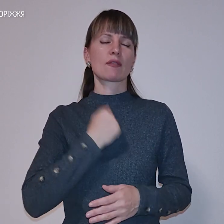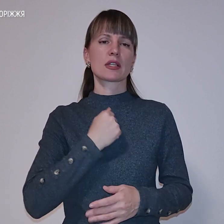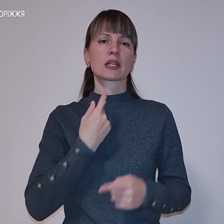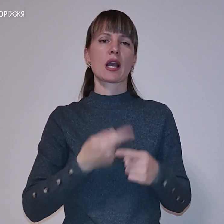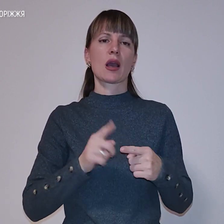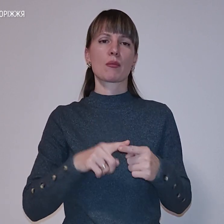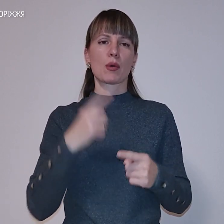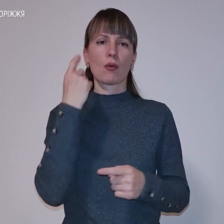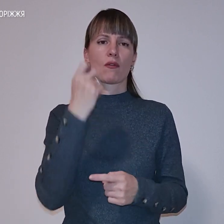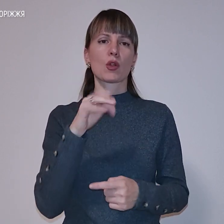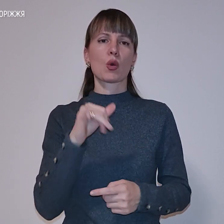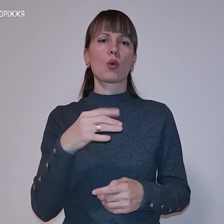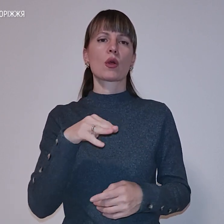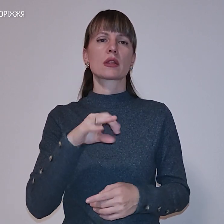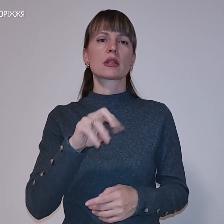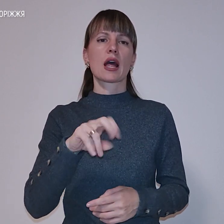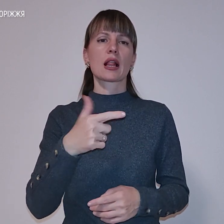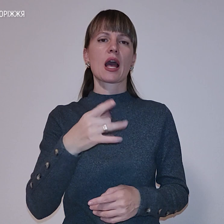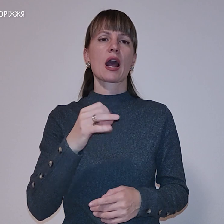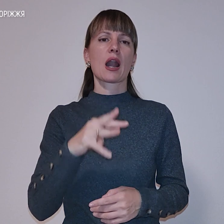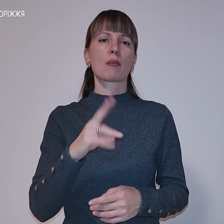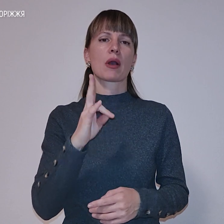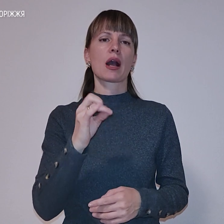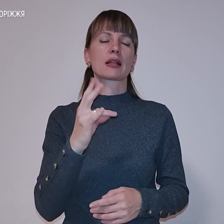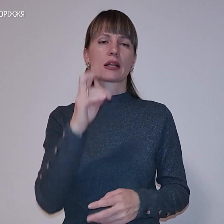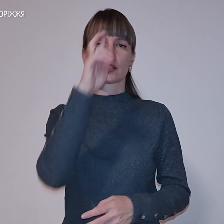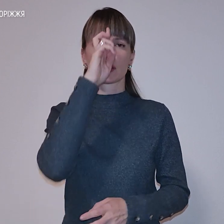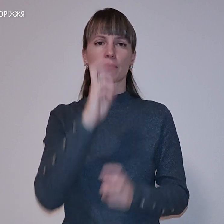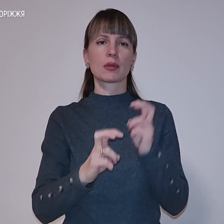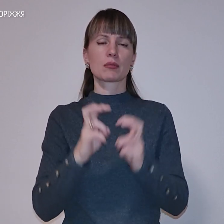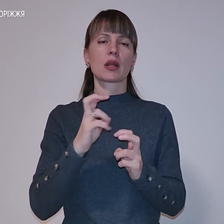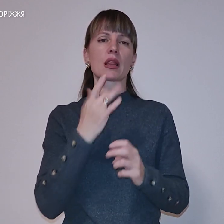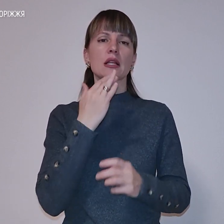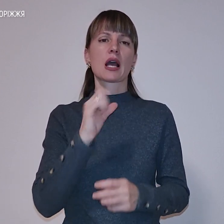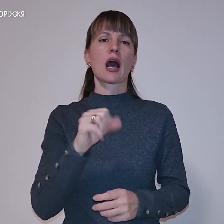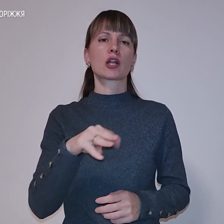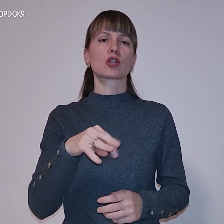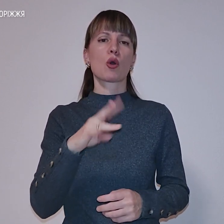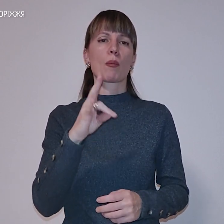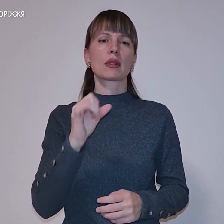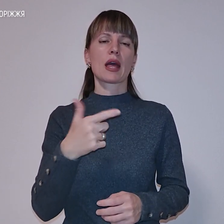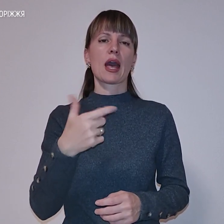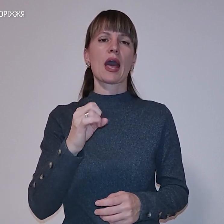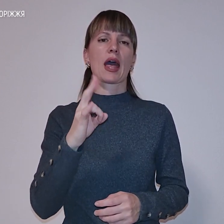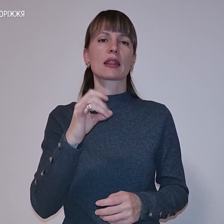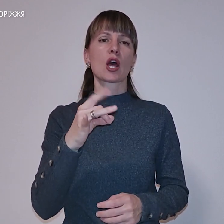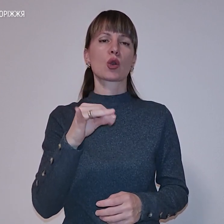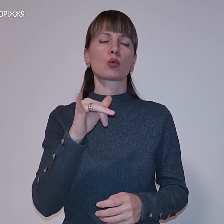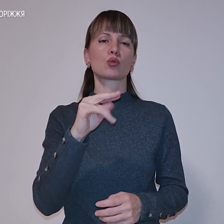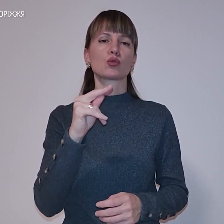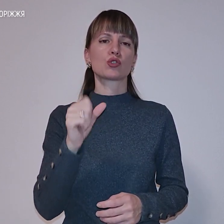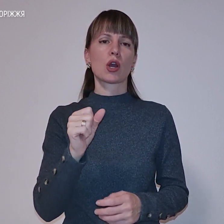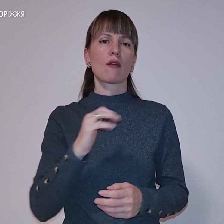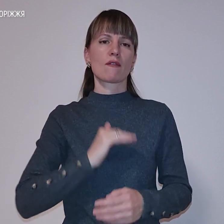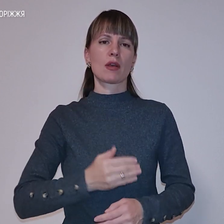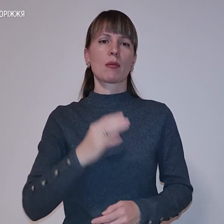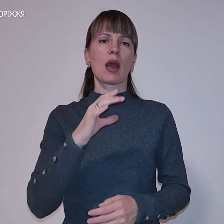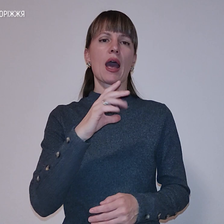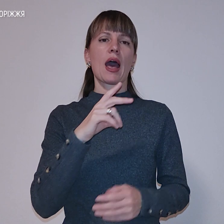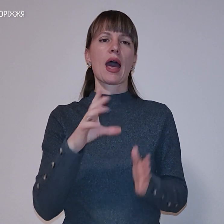повідомили у телеграм-каналі державного підприємства «Національна атомна енергогенеруюча» компанія «Енергоатом». На території атомної